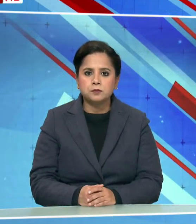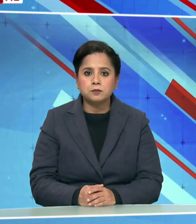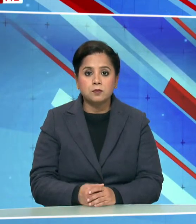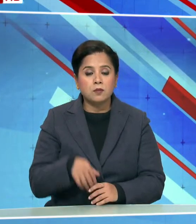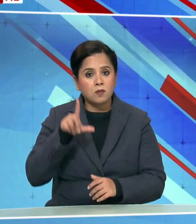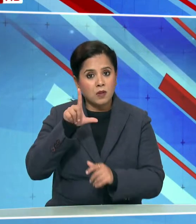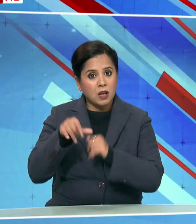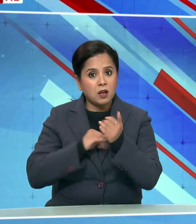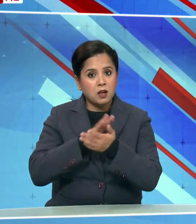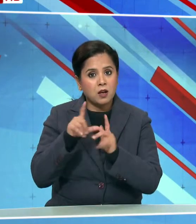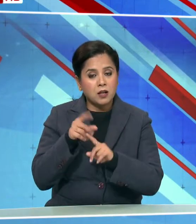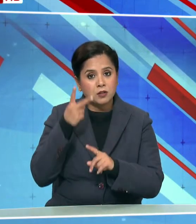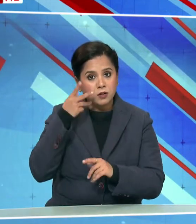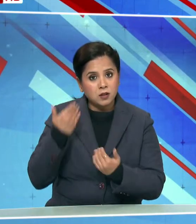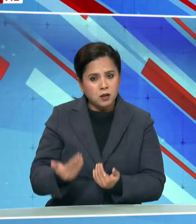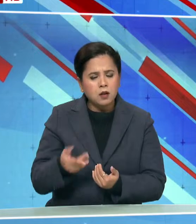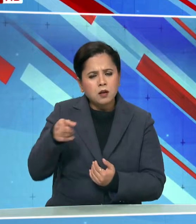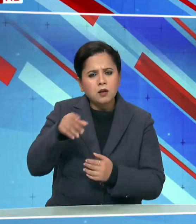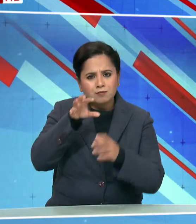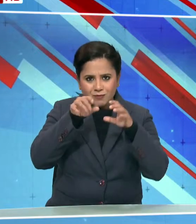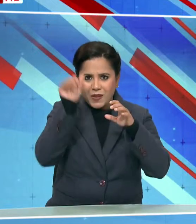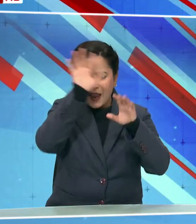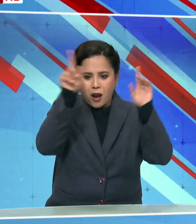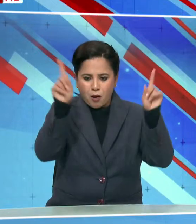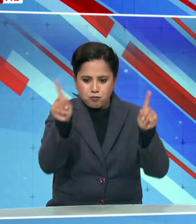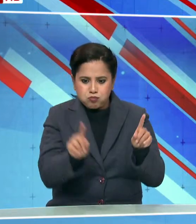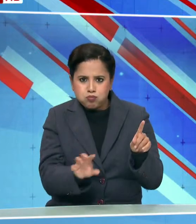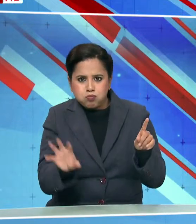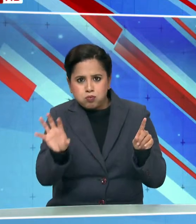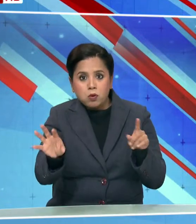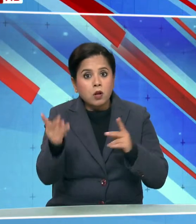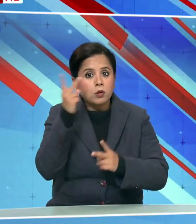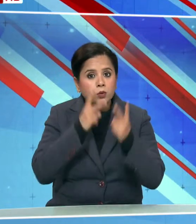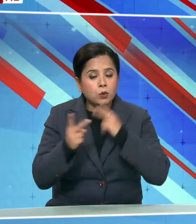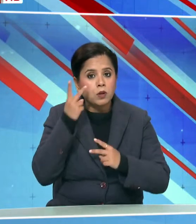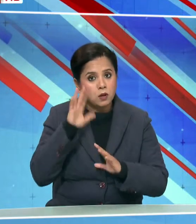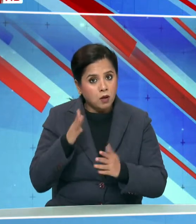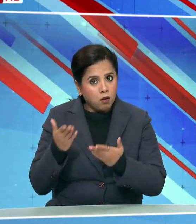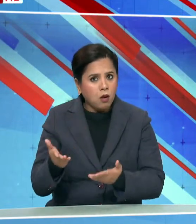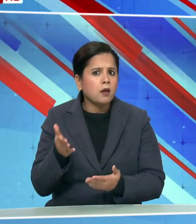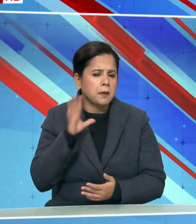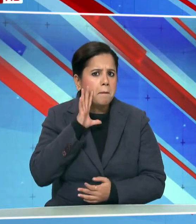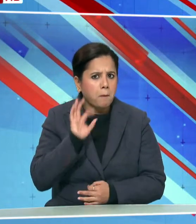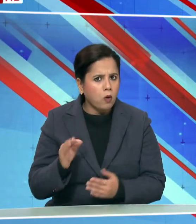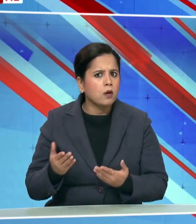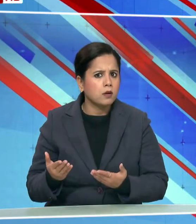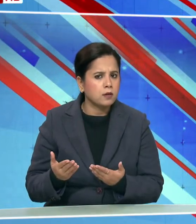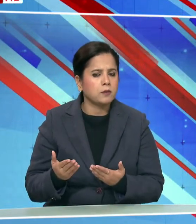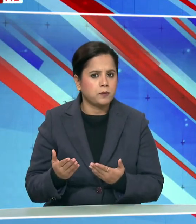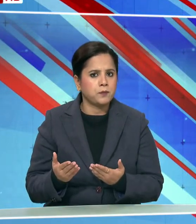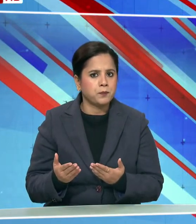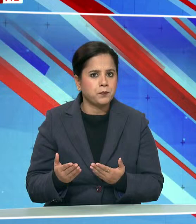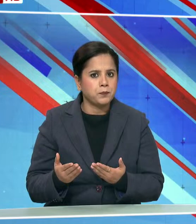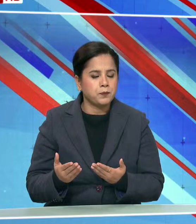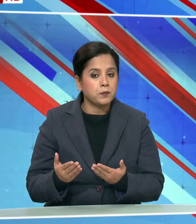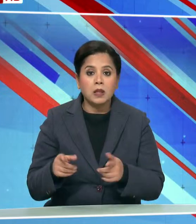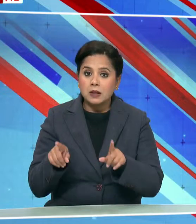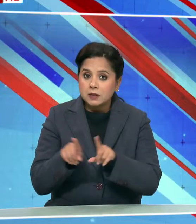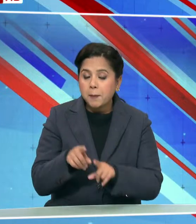लक्षदीप ऐसा एक प्रांथ है टूरिजम दृष्टिकों से पोटेंशियल है और